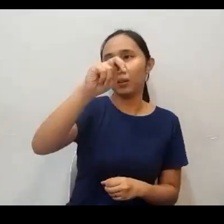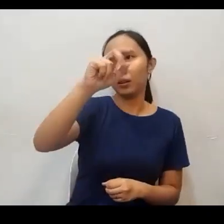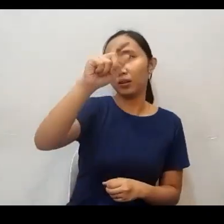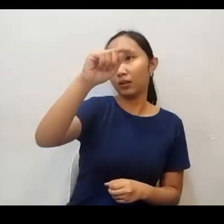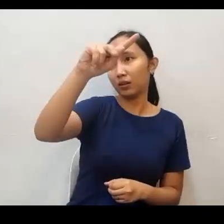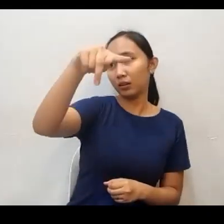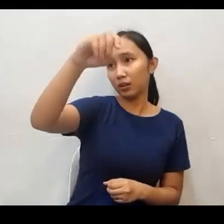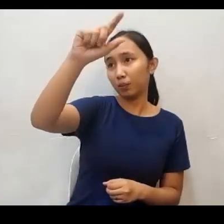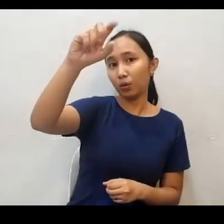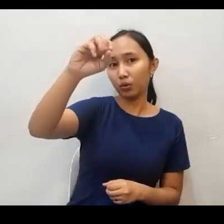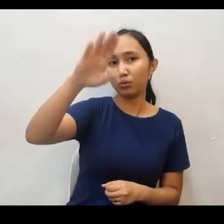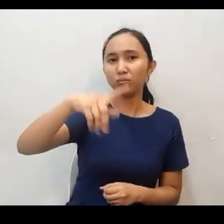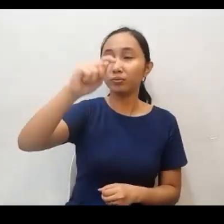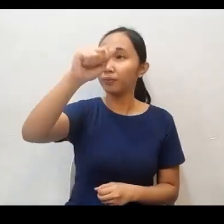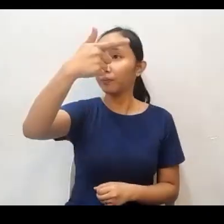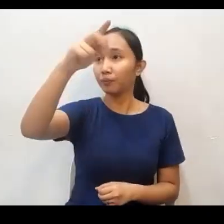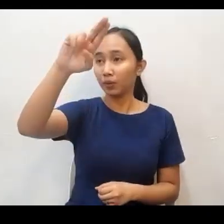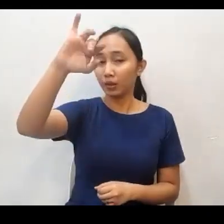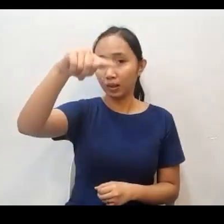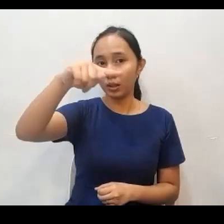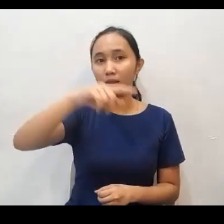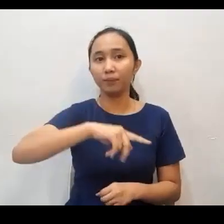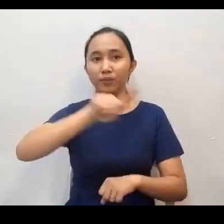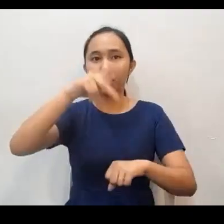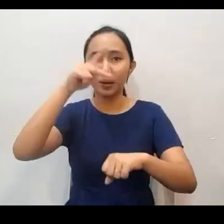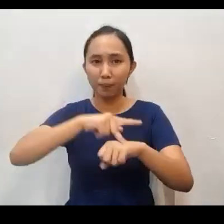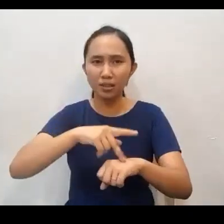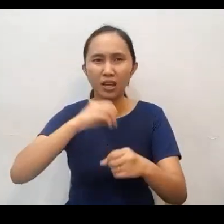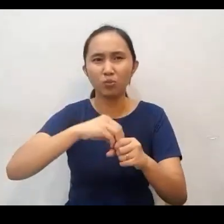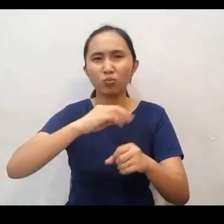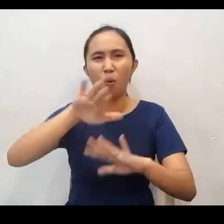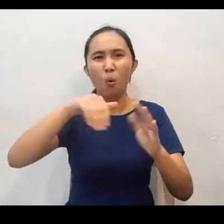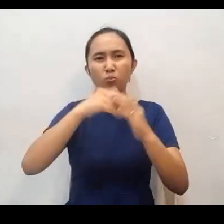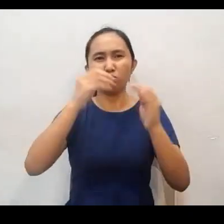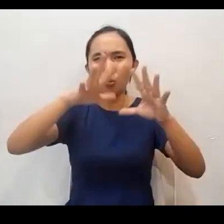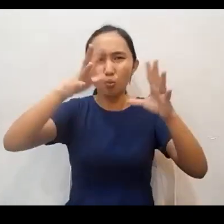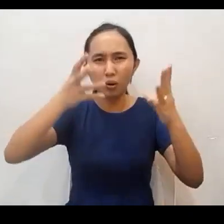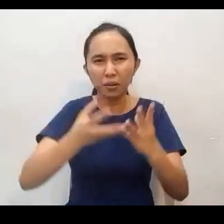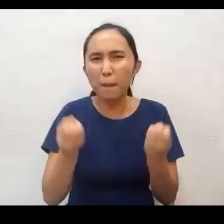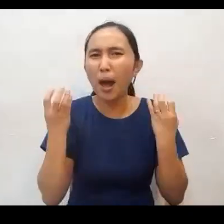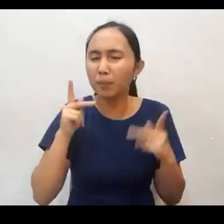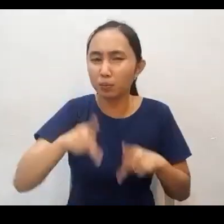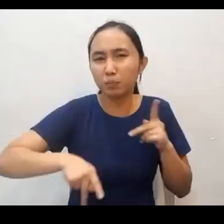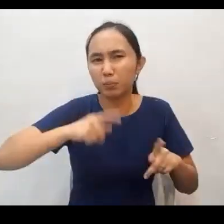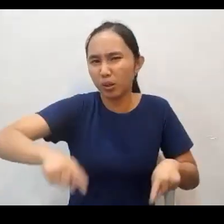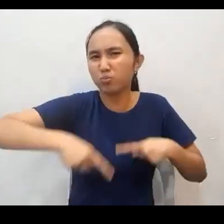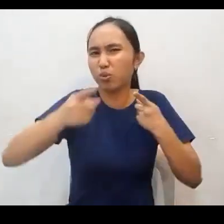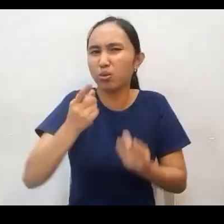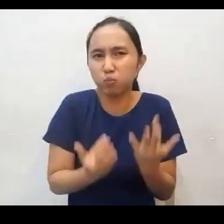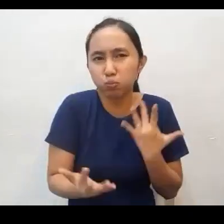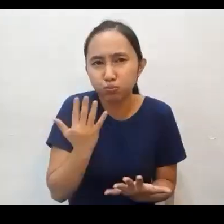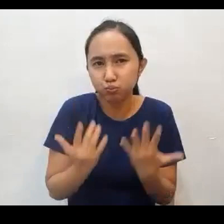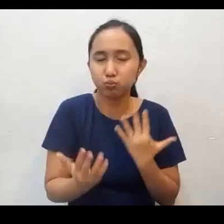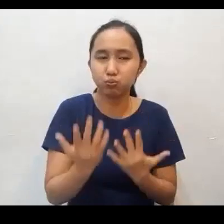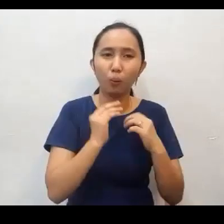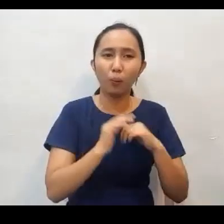Tagi, in Philippine, in all around the world, so many people are going to help. Kaya sa inyong probinsya, dito sa Ortigas,